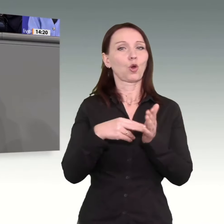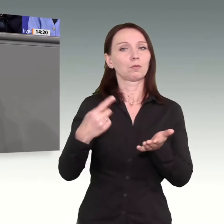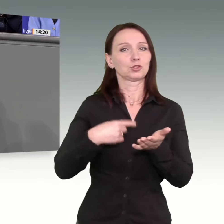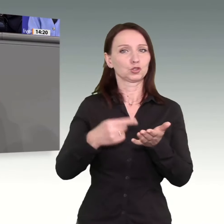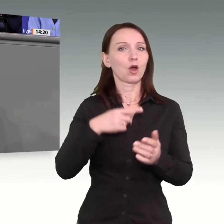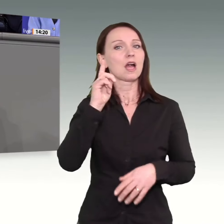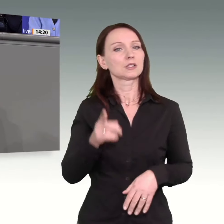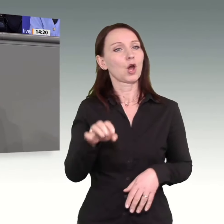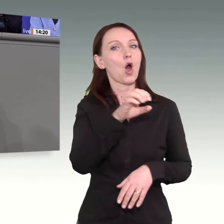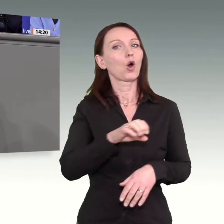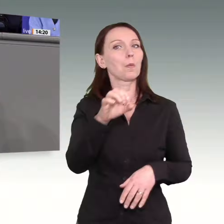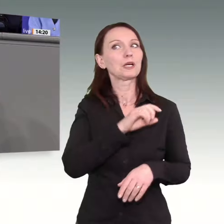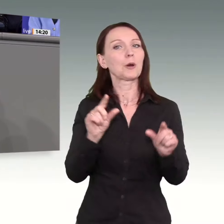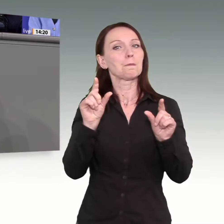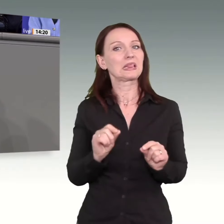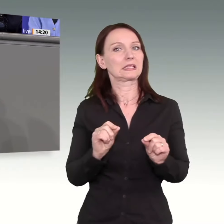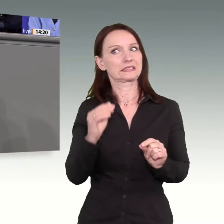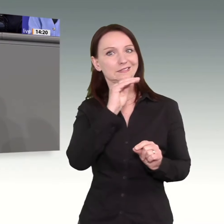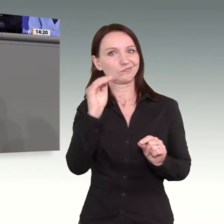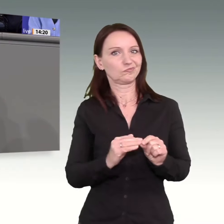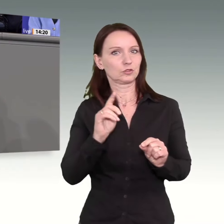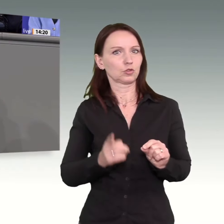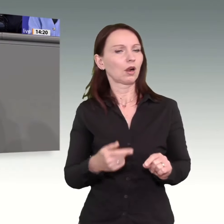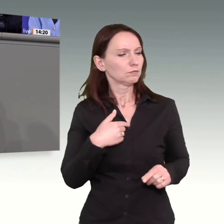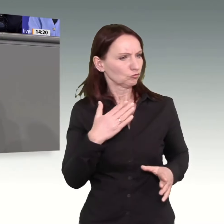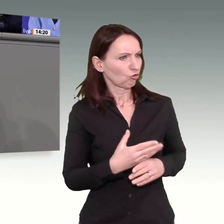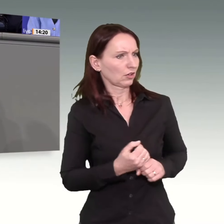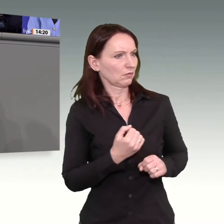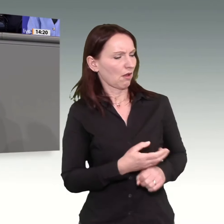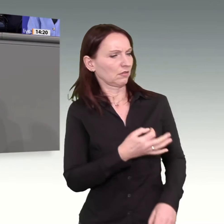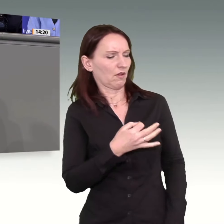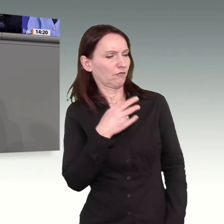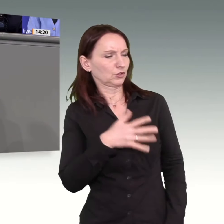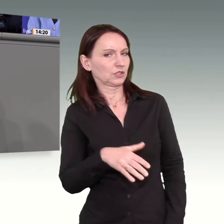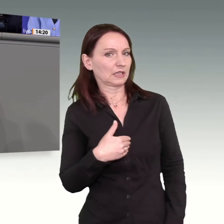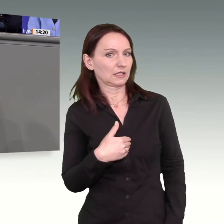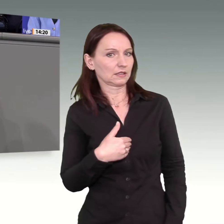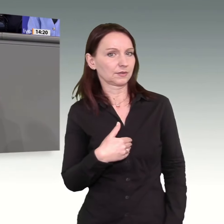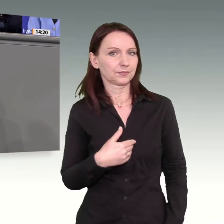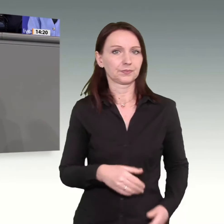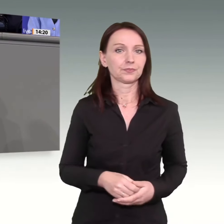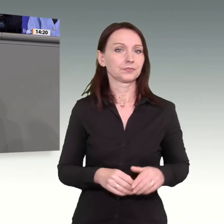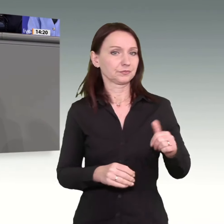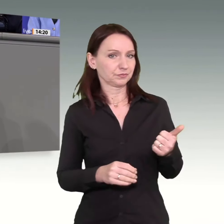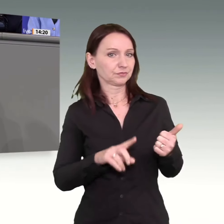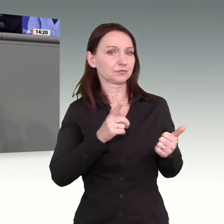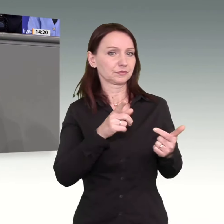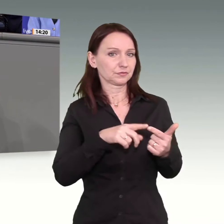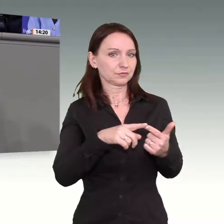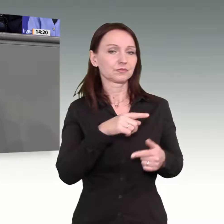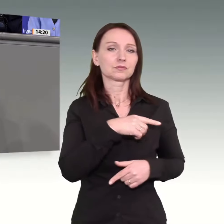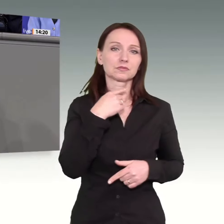Das haben wir doch gemacht. Verstehe ich nicht. Dann beziehen Sie sich auf einen Rückgang beim